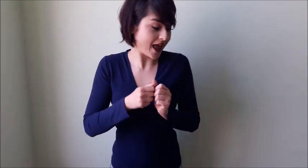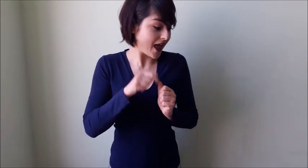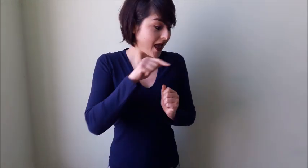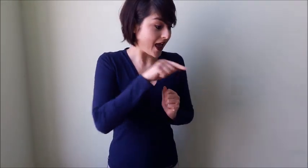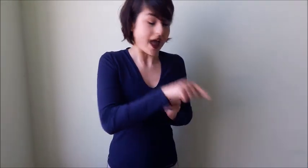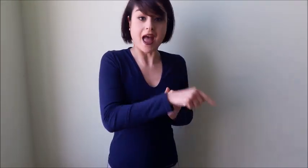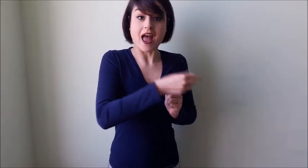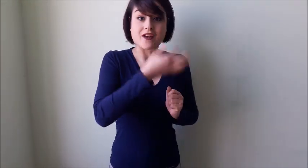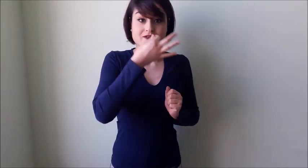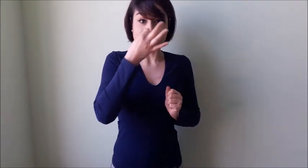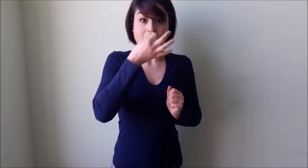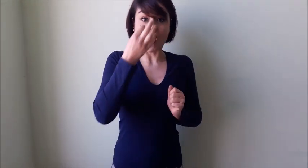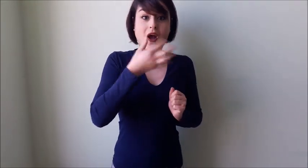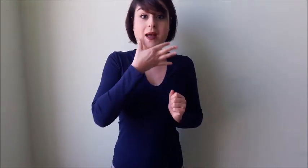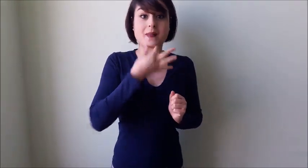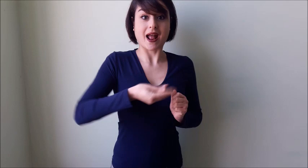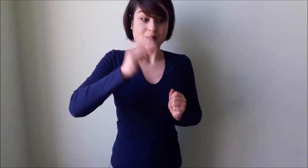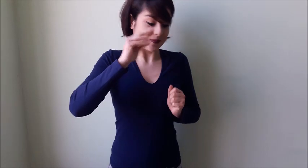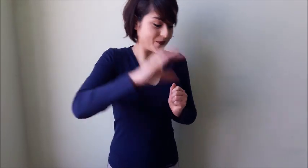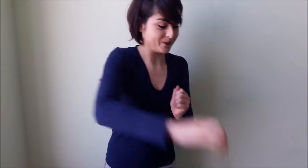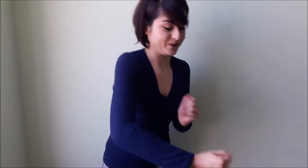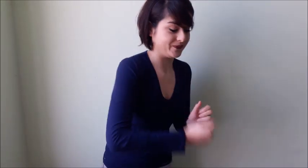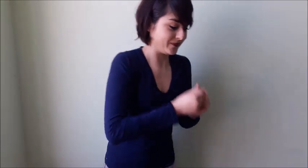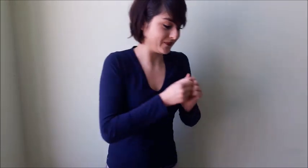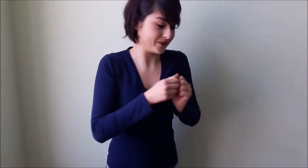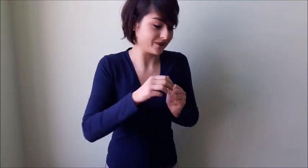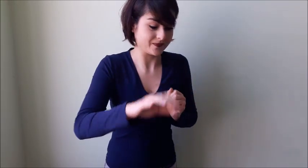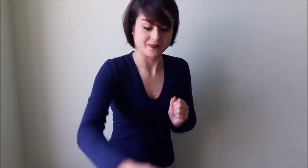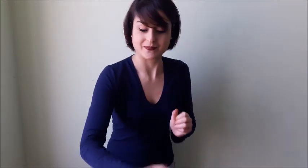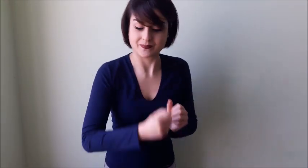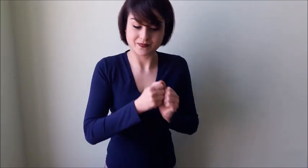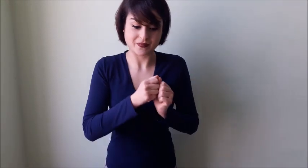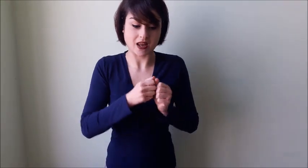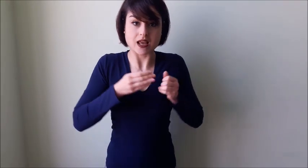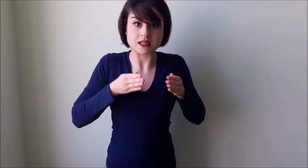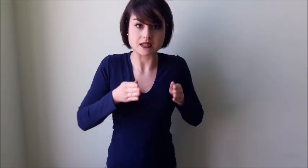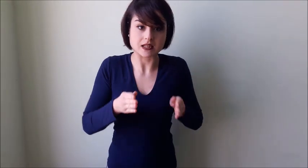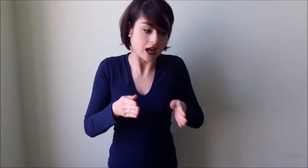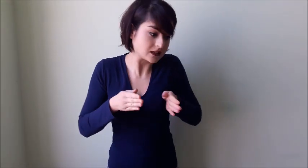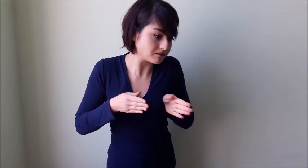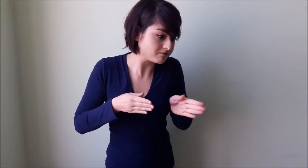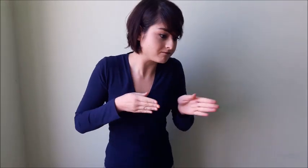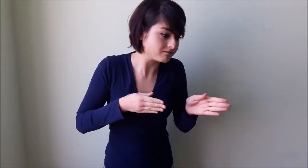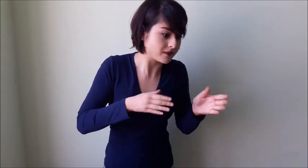'ultimo e così facendo distrattamente si addentrò nel bosco.